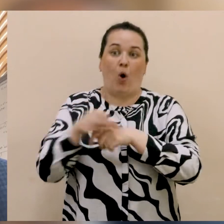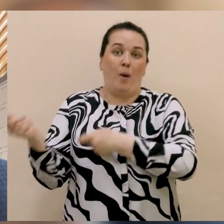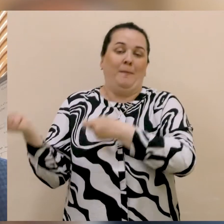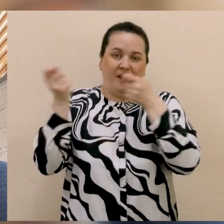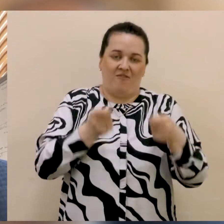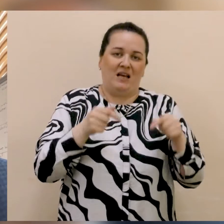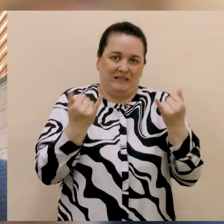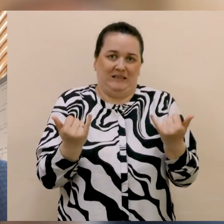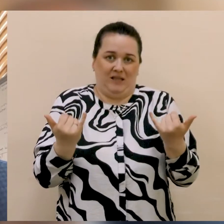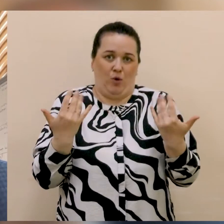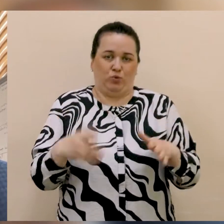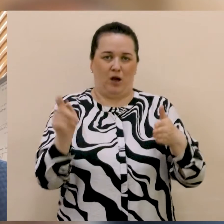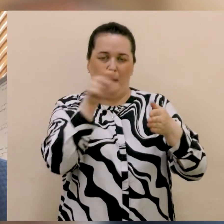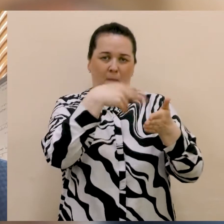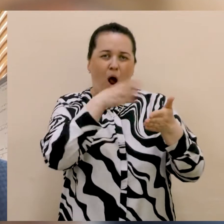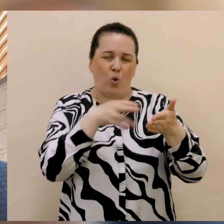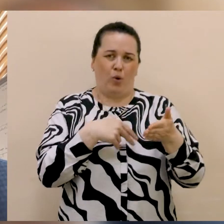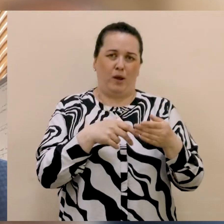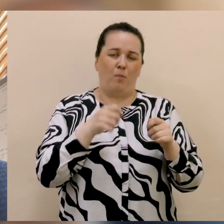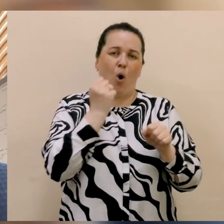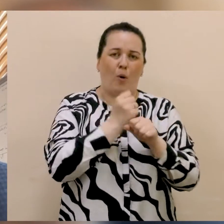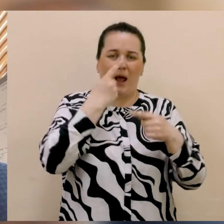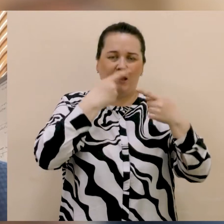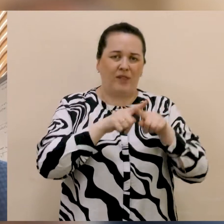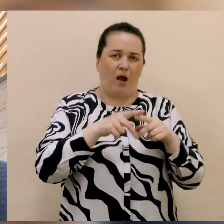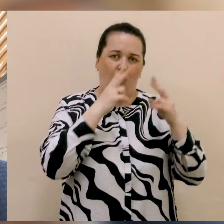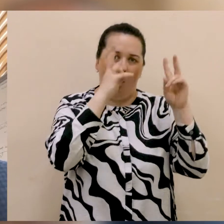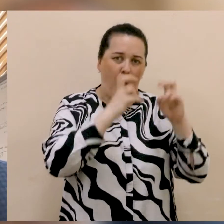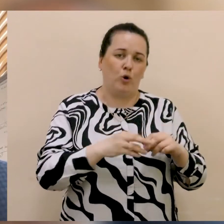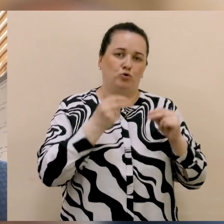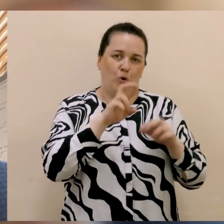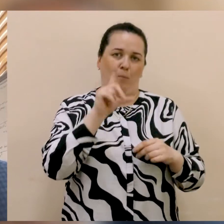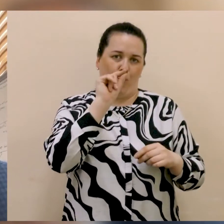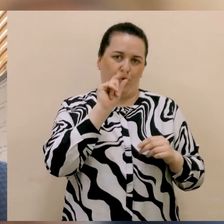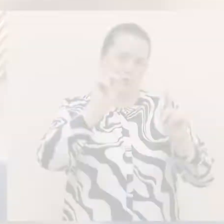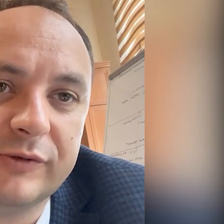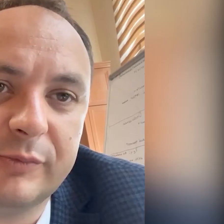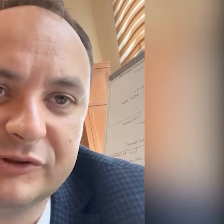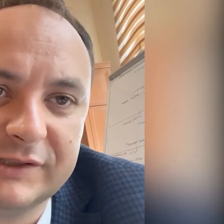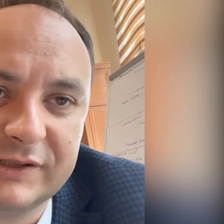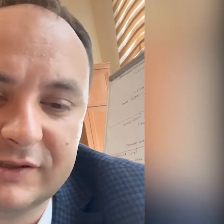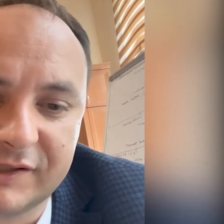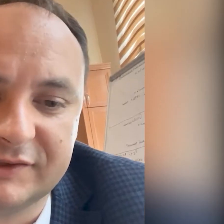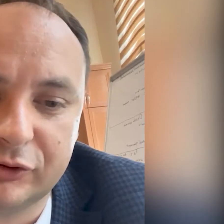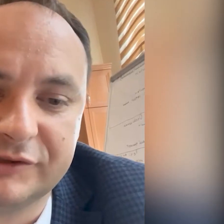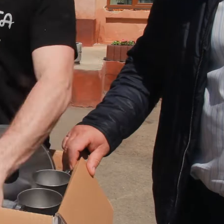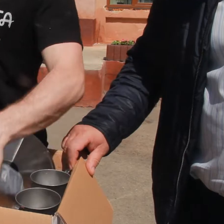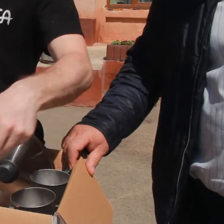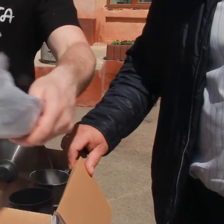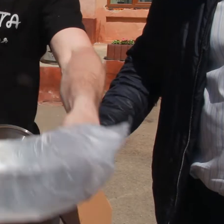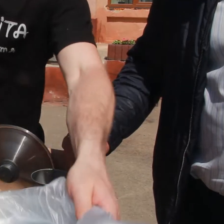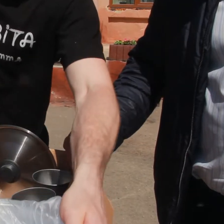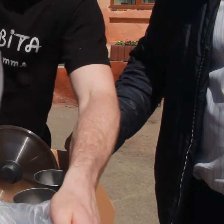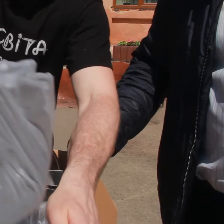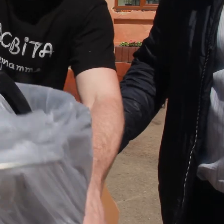перевезли, зараз малюємо і робимо техогляд для того, щоб в понеділок їх передати. Також нагадує мер міста, у